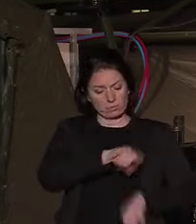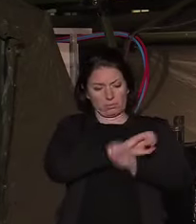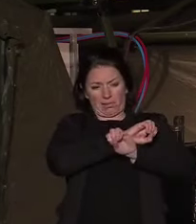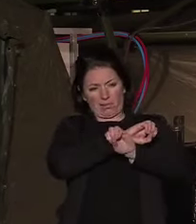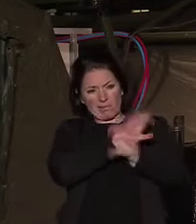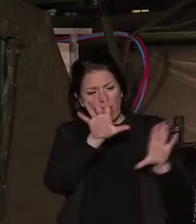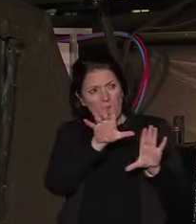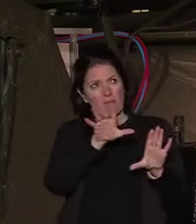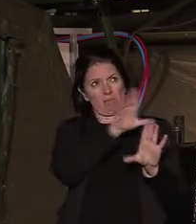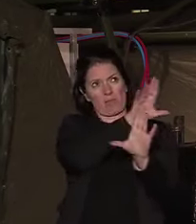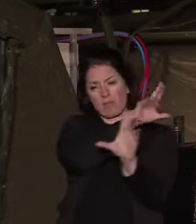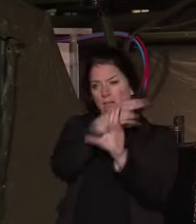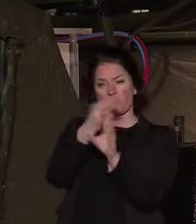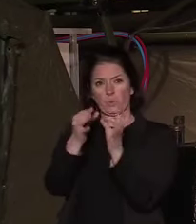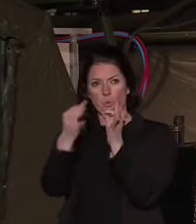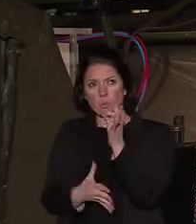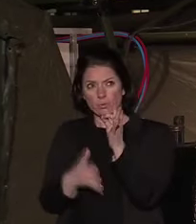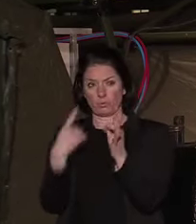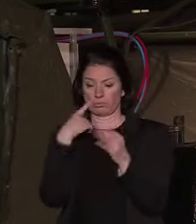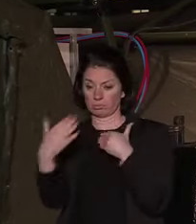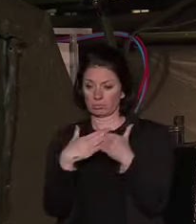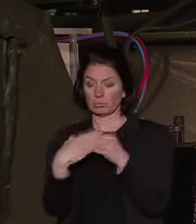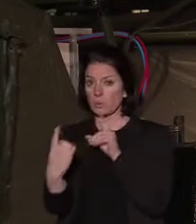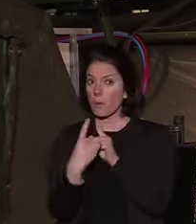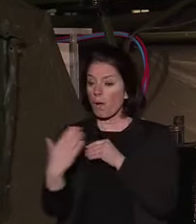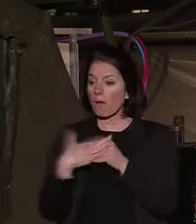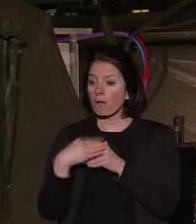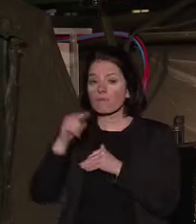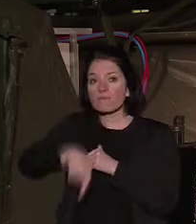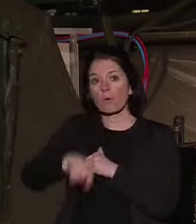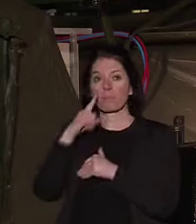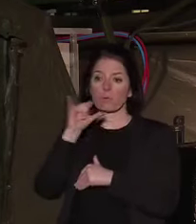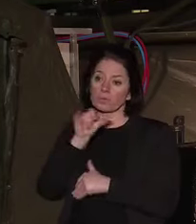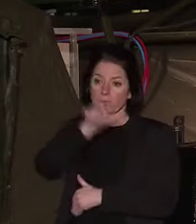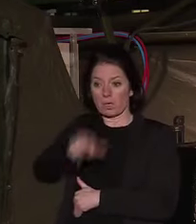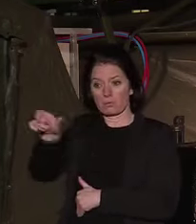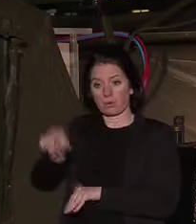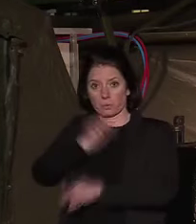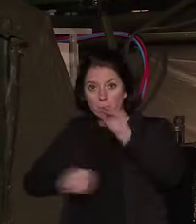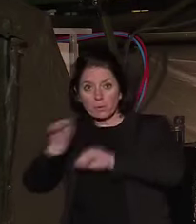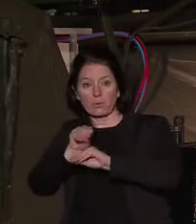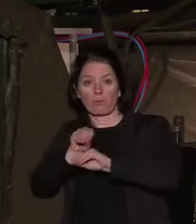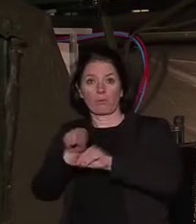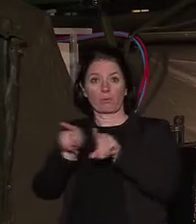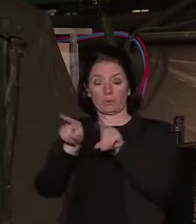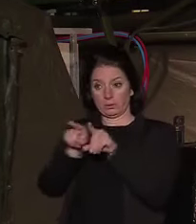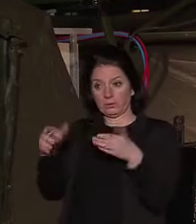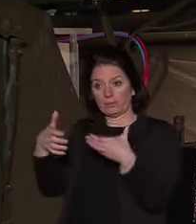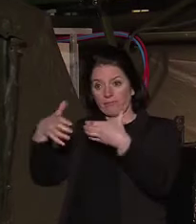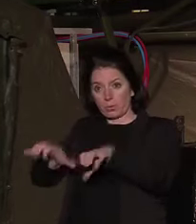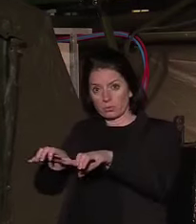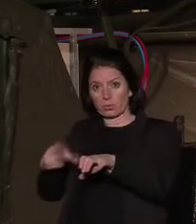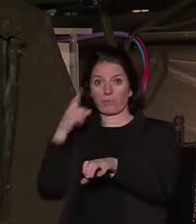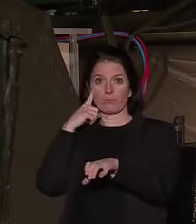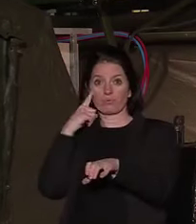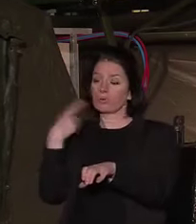court terme pour l'ensemble des personnels soignants comme pour l'ensemble des fonctionnaires mobilisés afin de majorer les